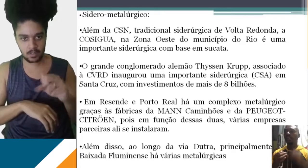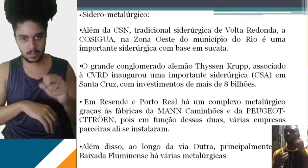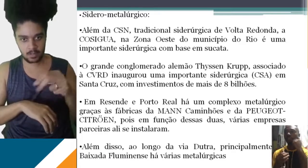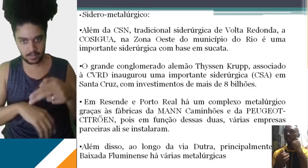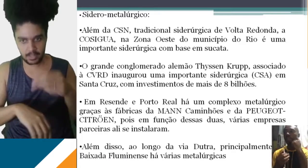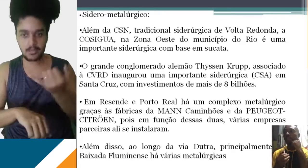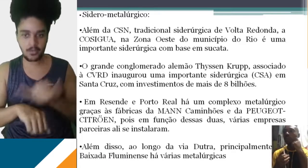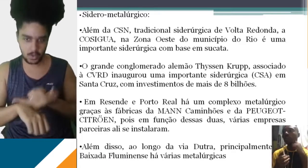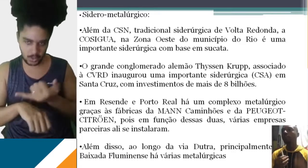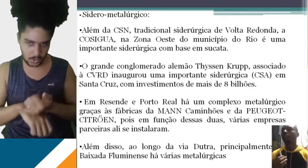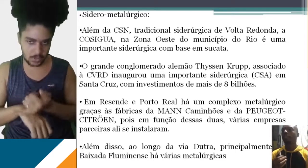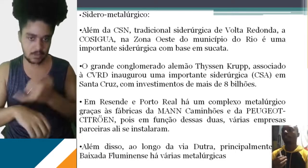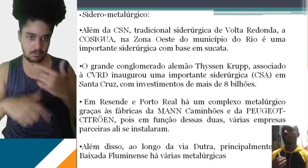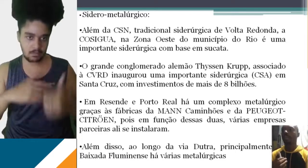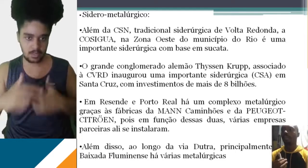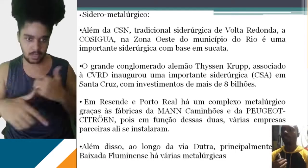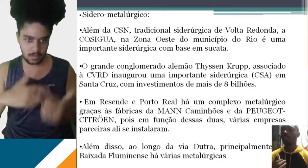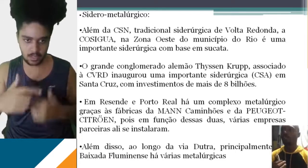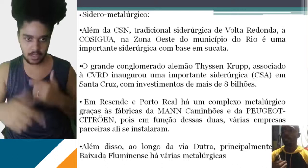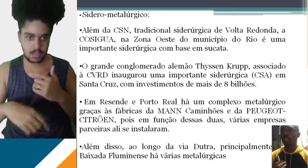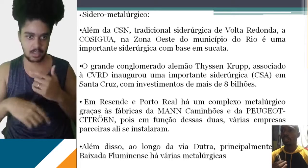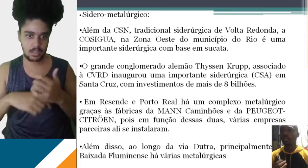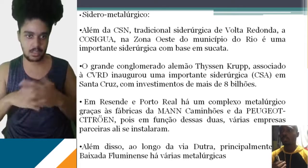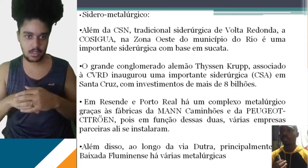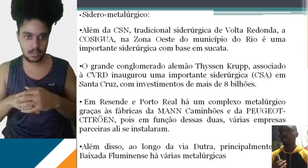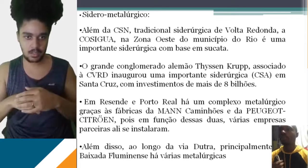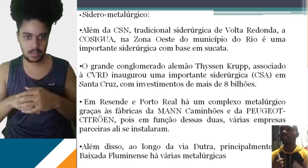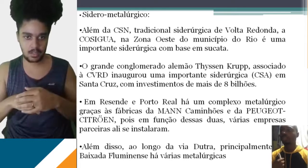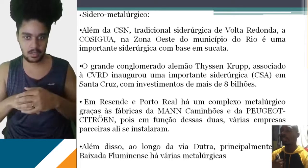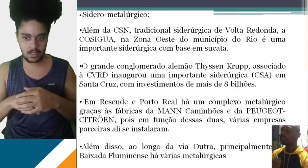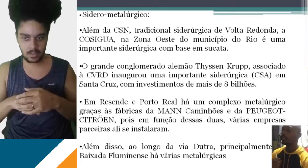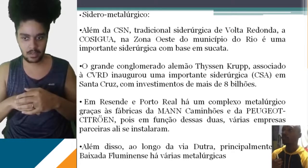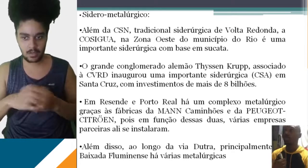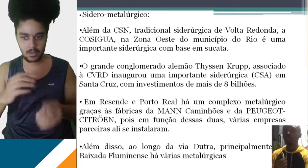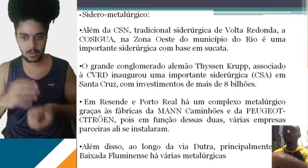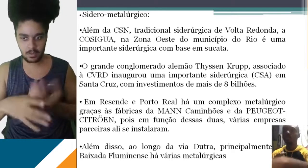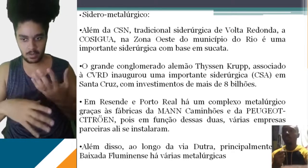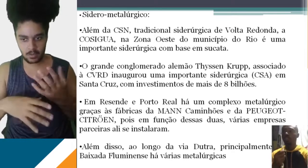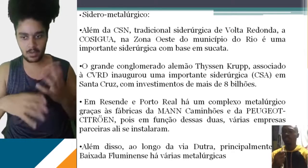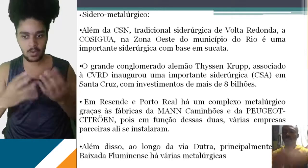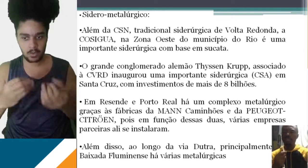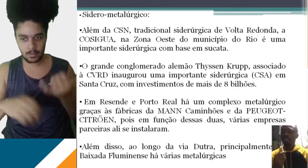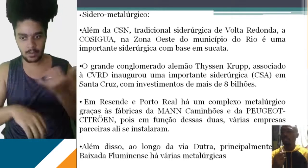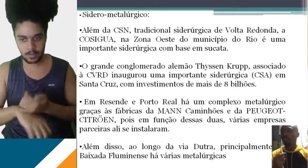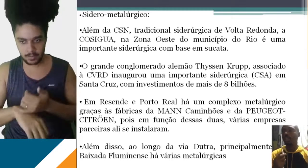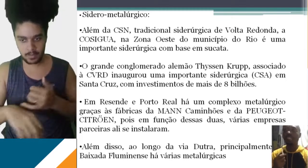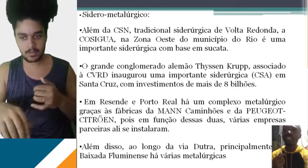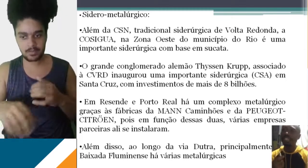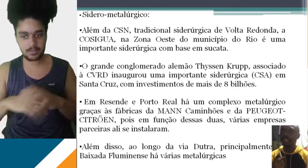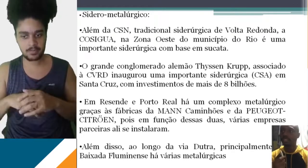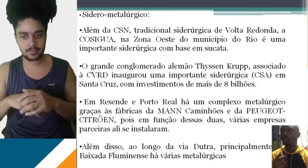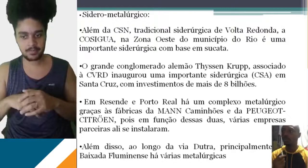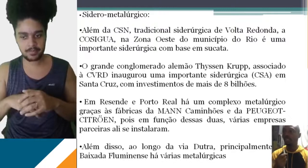fica ali, em Volta Redonda, que vai trabalhar principalmente para a região ali de siderurgia à base da Cicata, ou seja, esses muitos ferrovelos que a gente vê